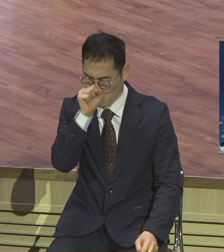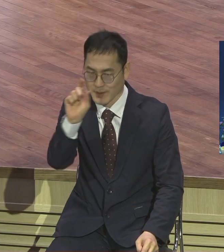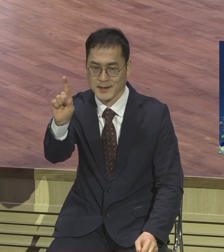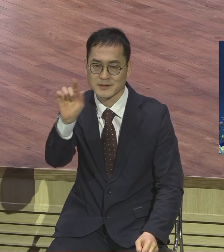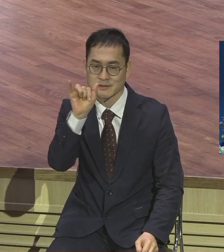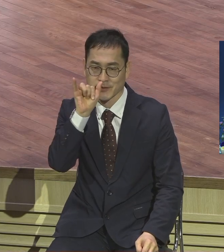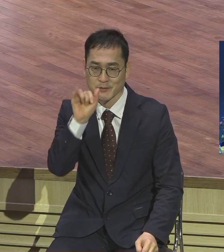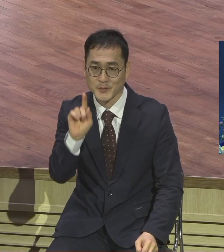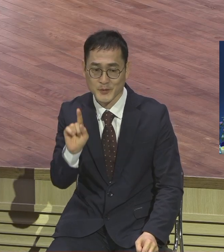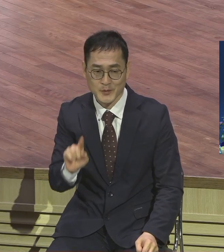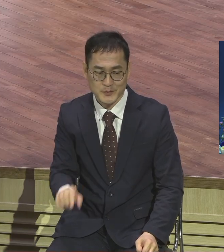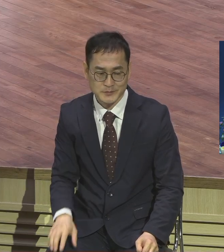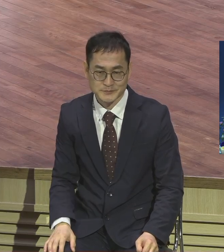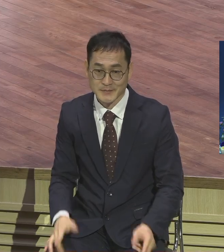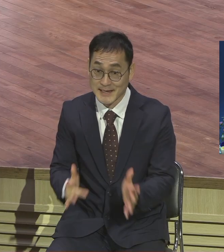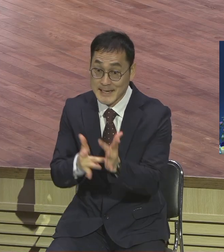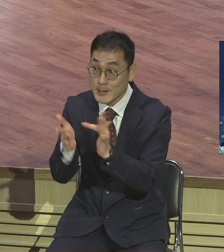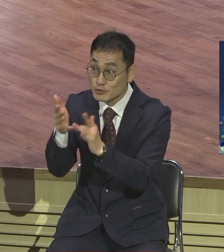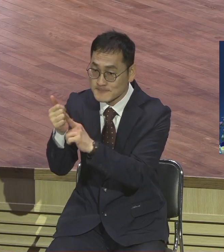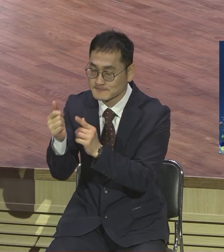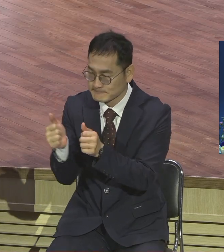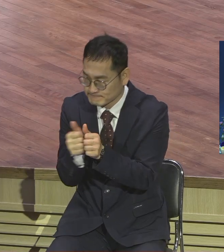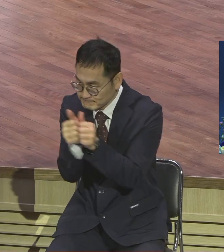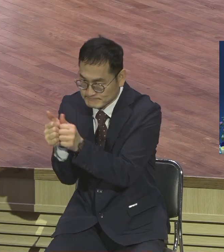그것은 바로 예수님을 끈질기게 따라다니